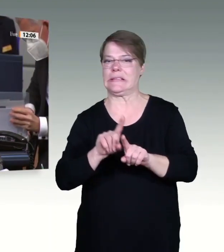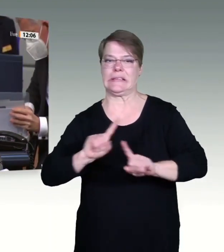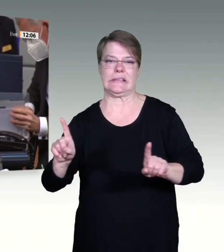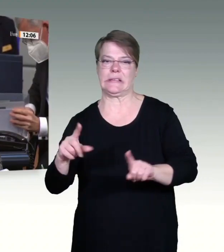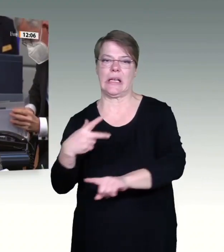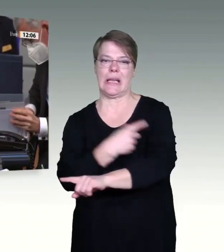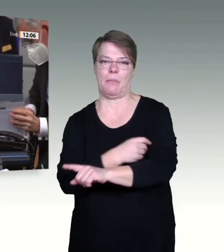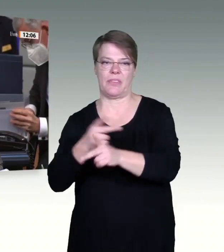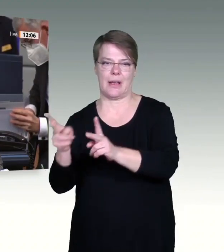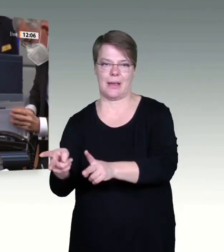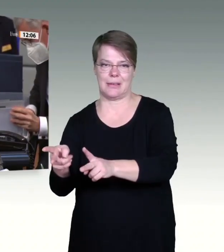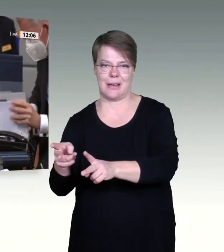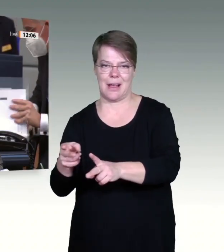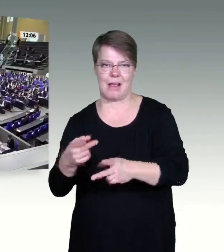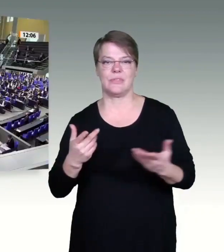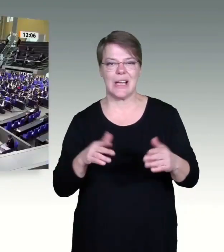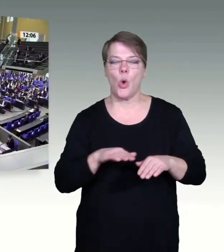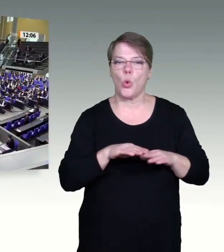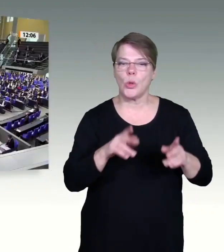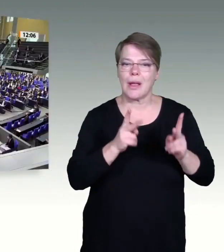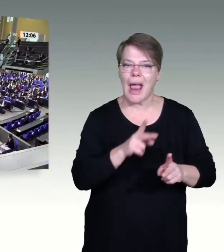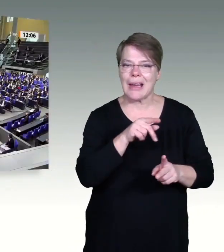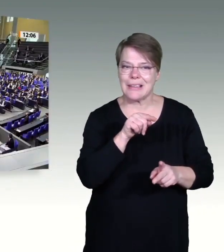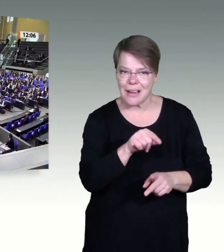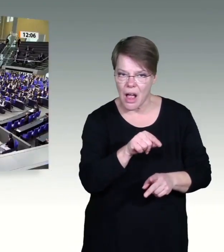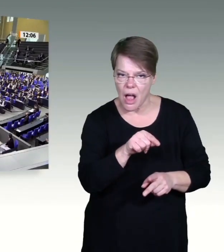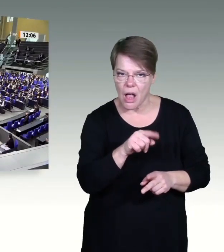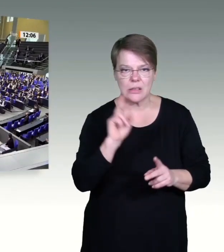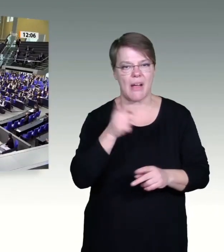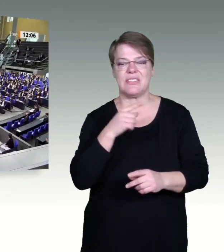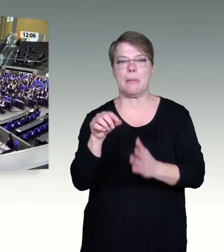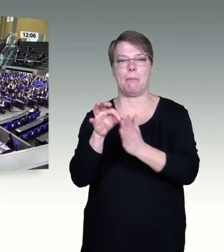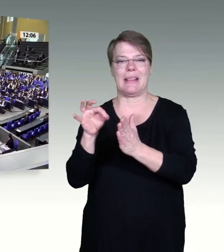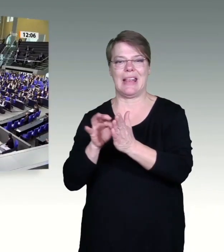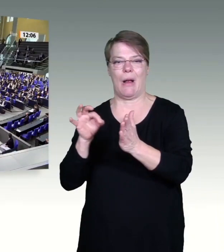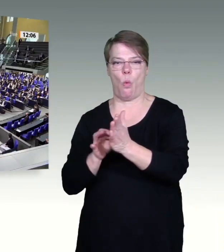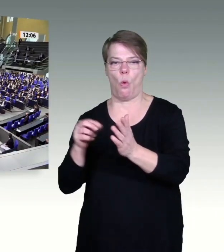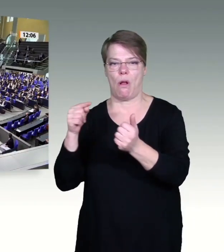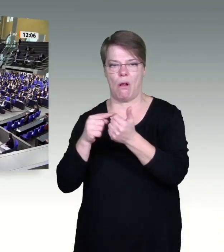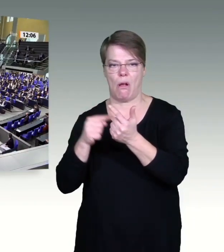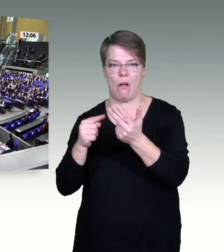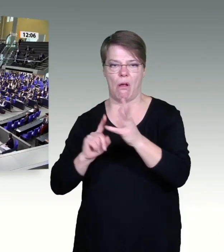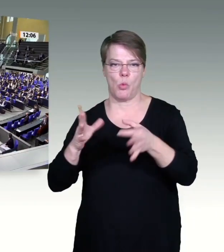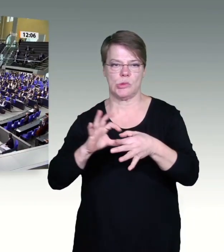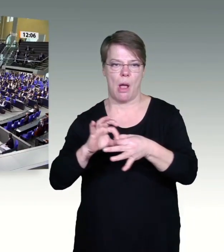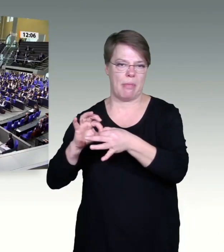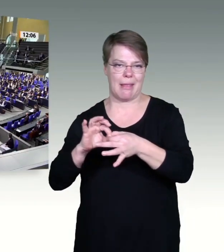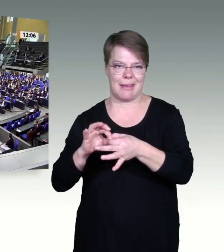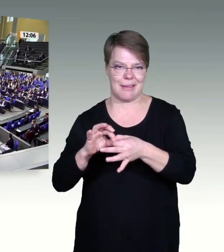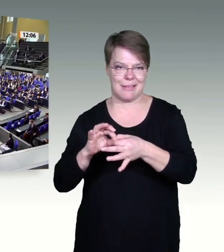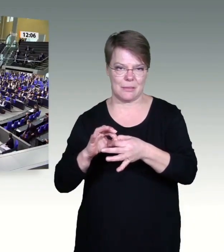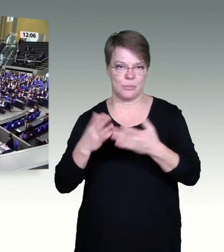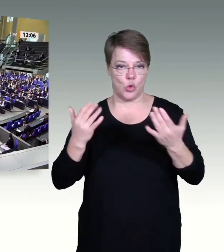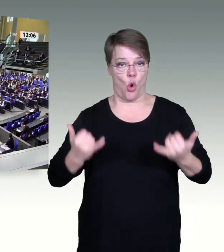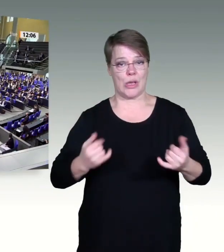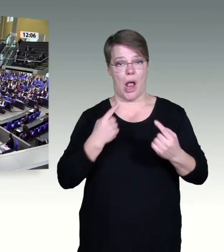Wer stimmt dafür? Das sind die Fraktionen Die Linke, SPD, Bündnis 90 Die